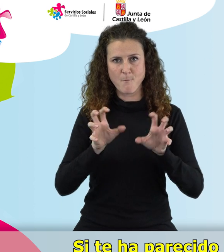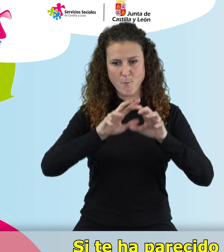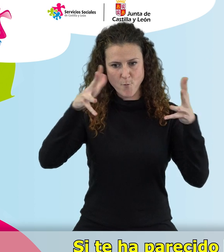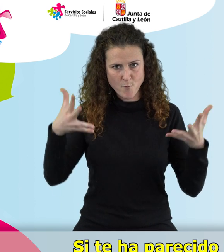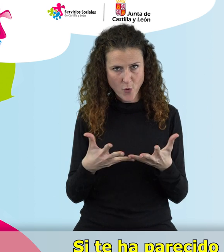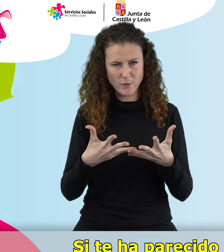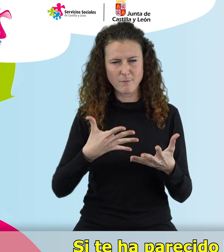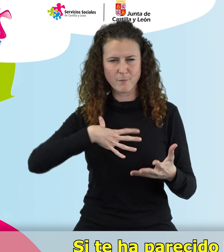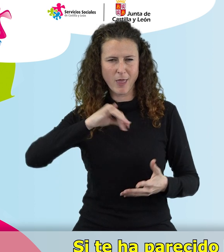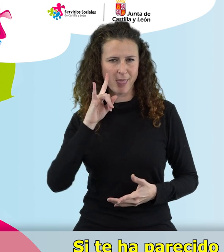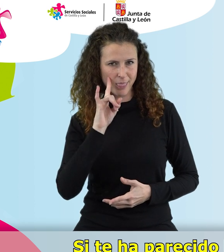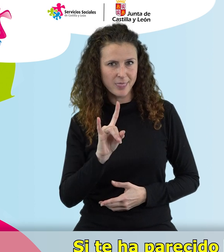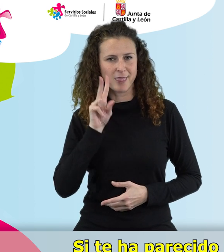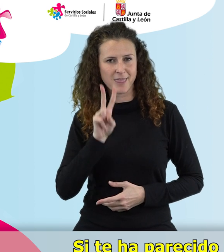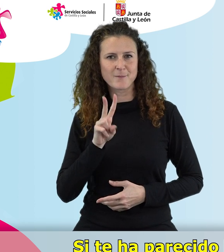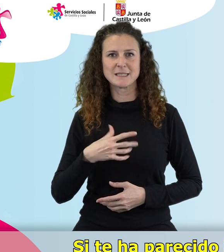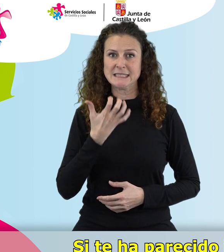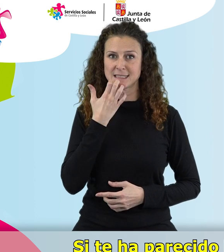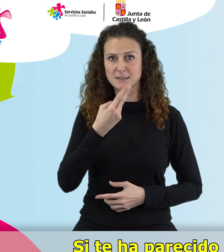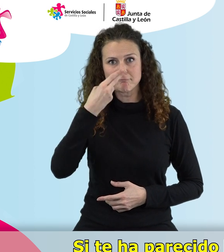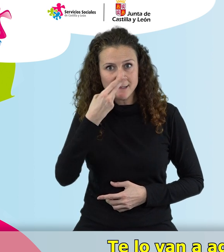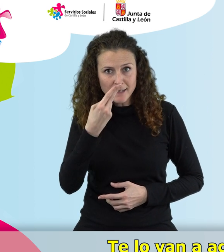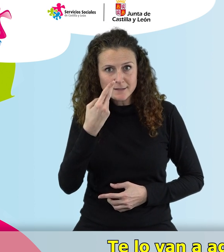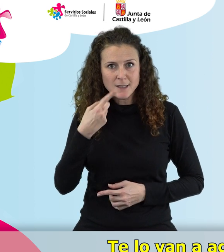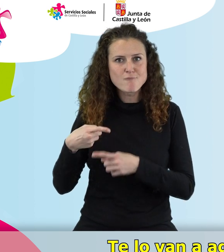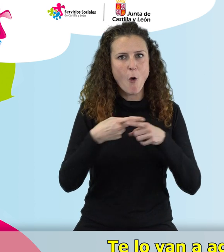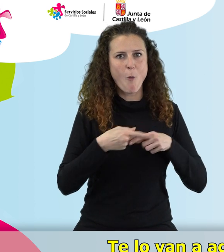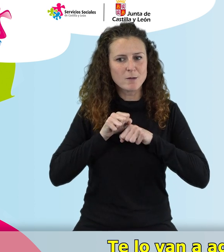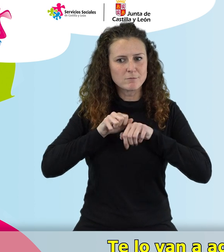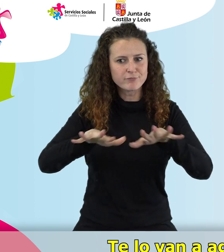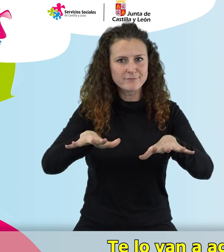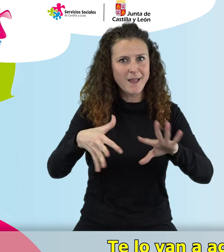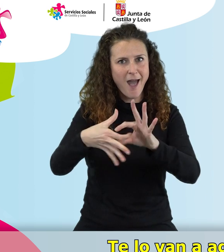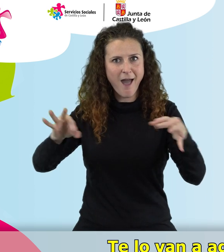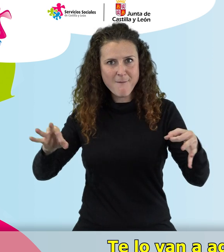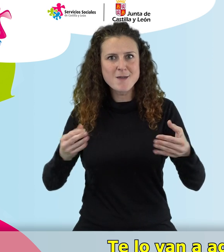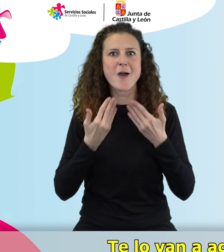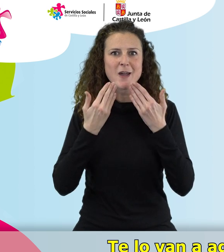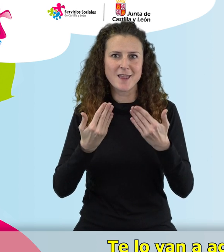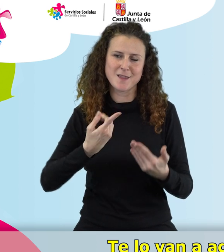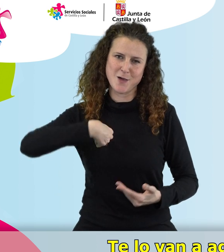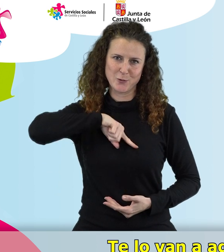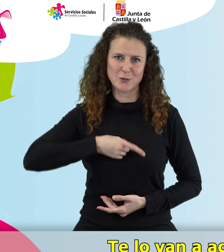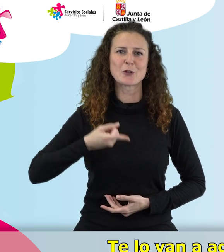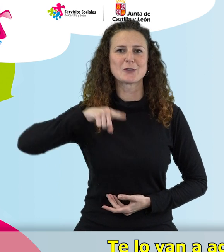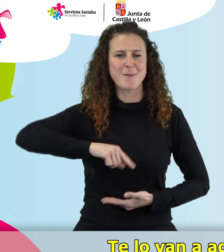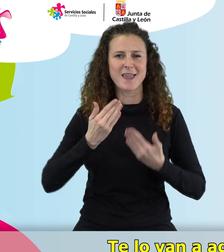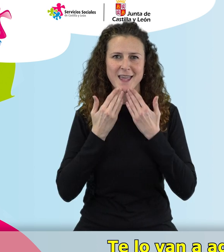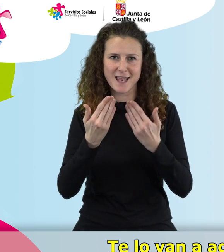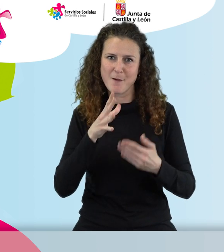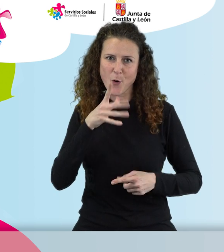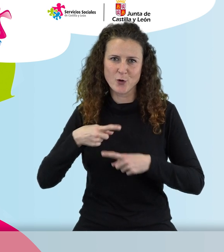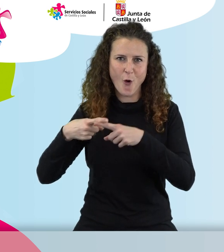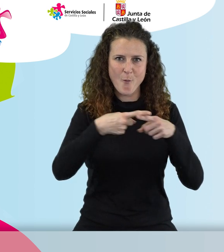Si te ha parecido interesante, compártelo con tus amistades. Te lo van a agradecer. Y nosotros, por supuesto, también.